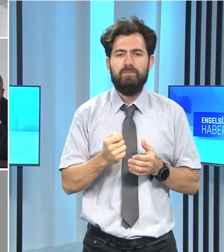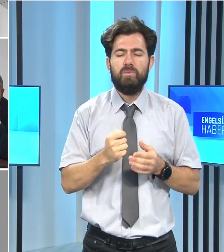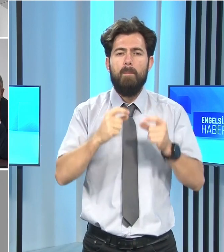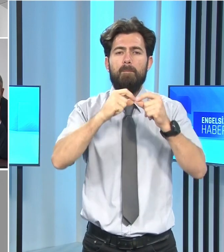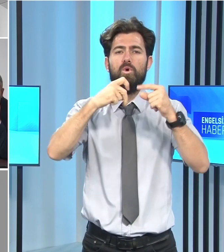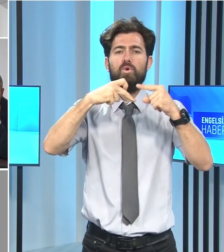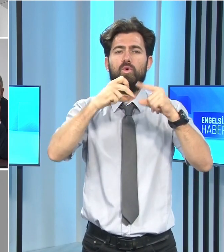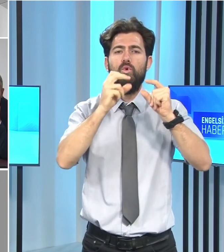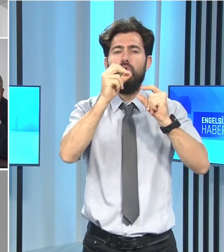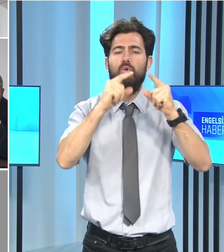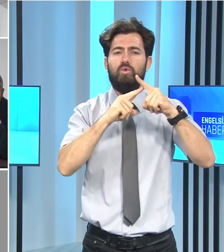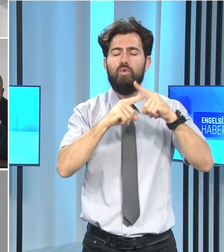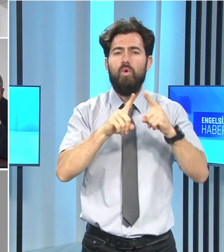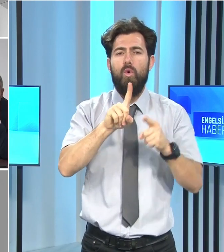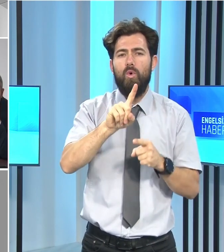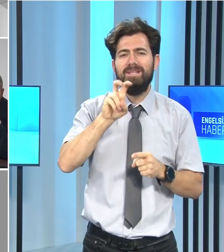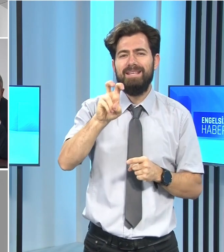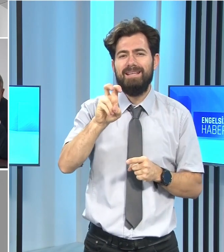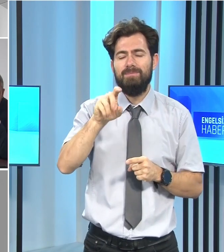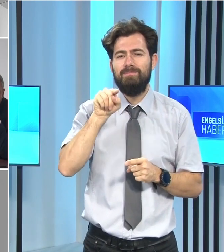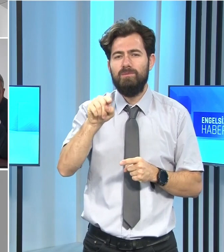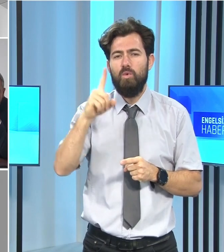bürüt 18.103 TL,